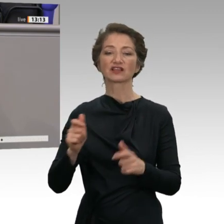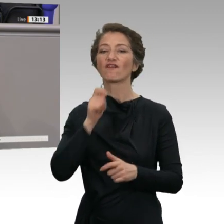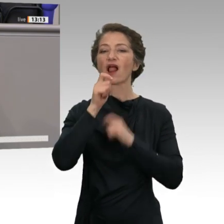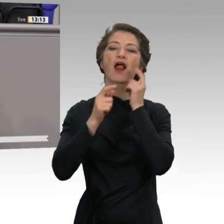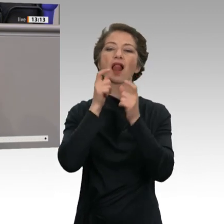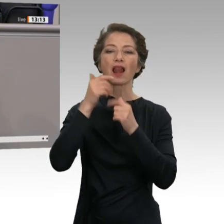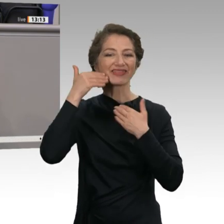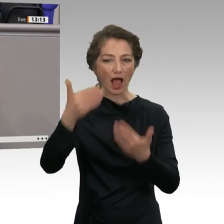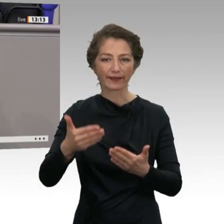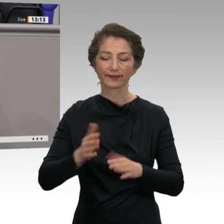werden muss.